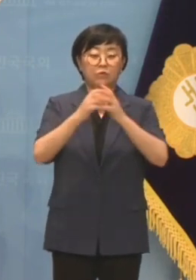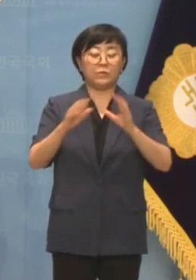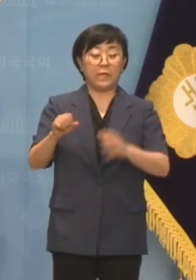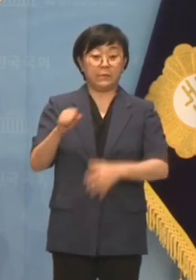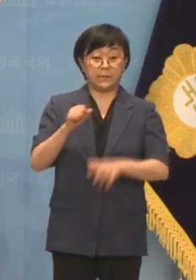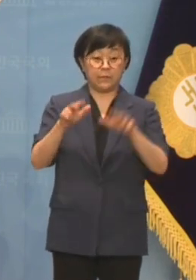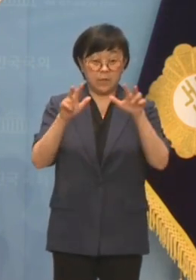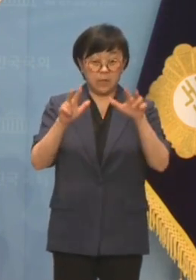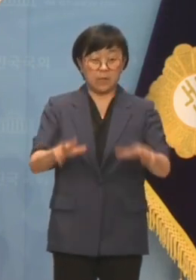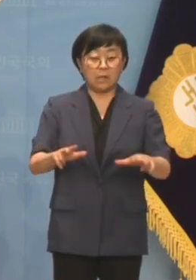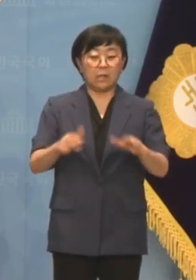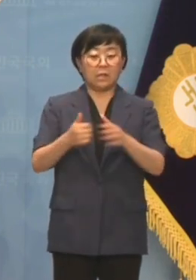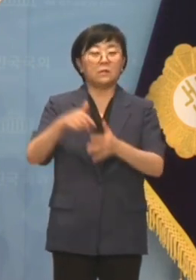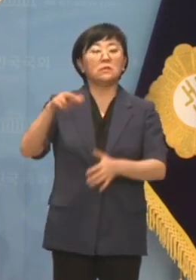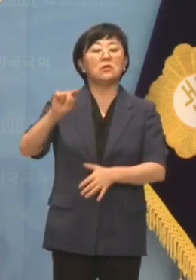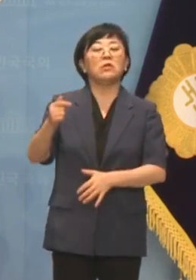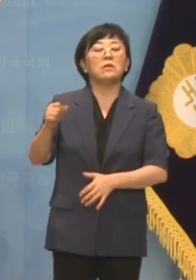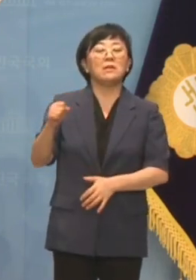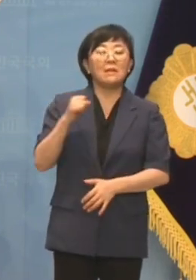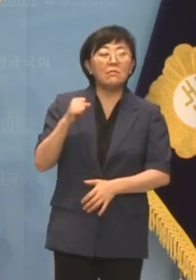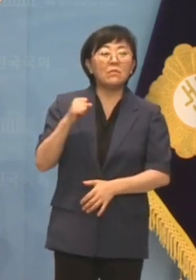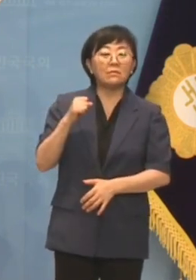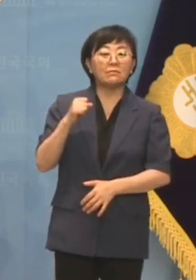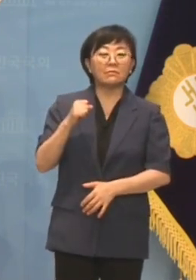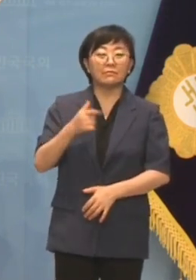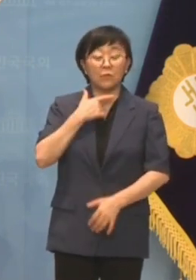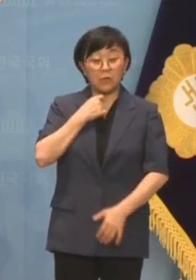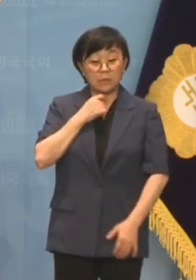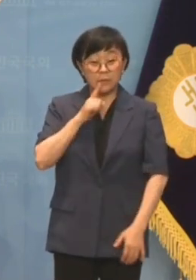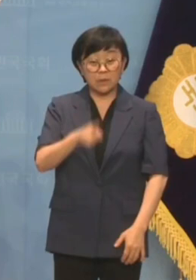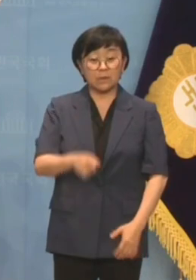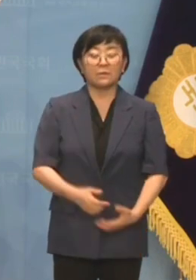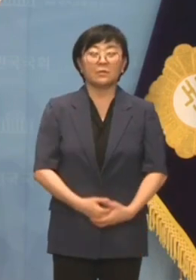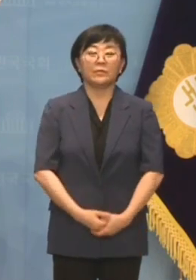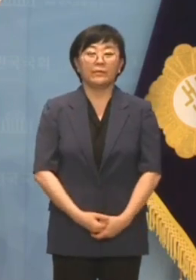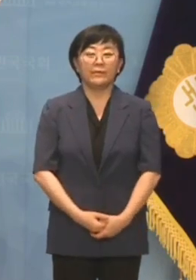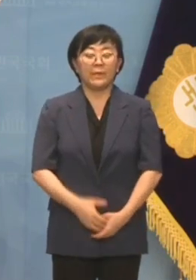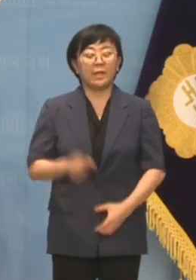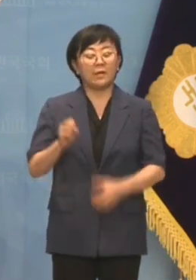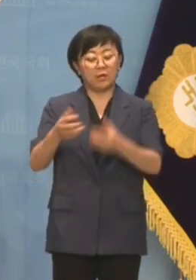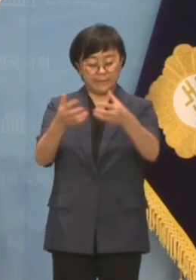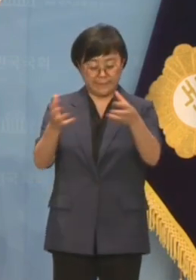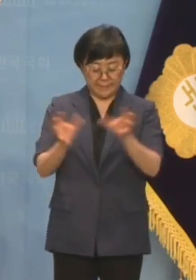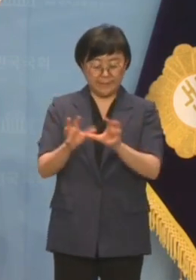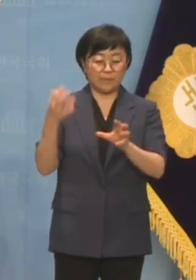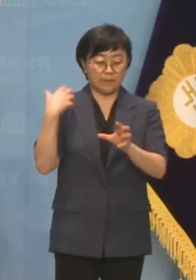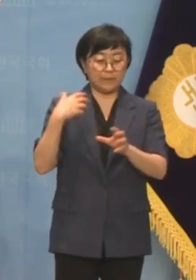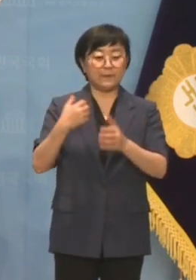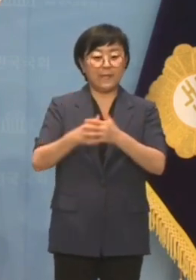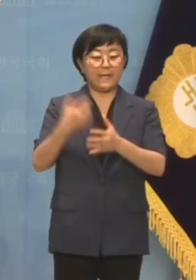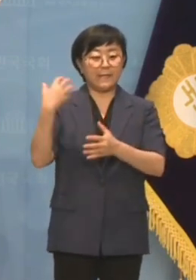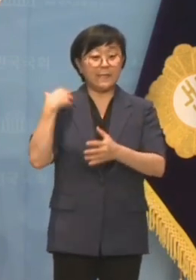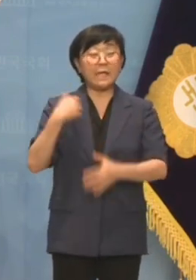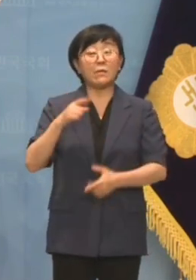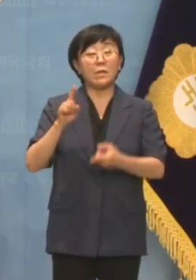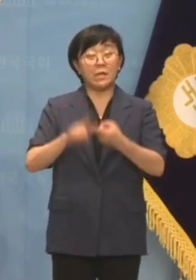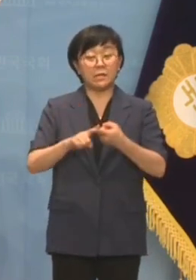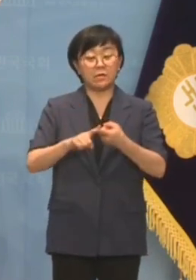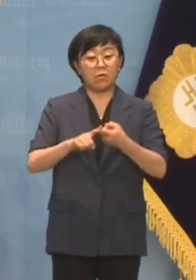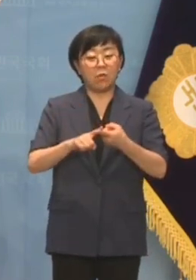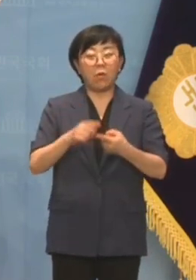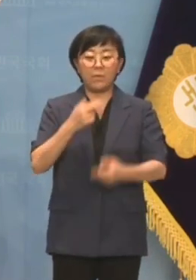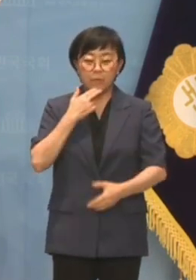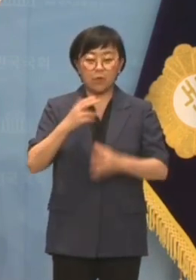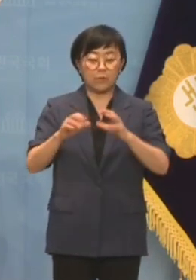국민의힘은 이제 전광훈의 힘을 자처하는 것입니까? 여당으로서 책임감은 눈을 씻고도